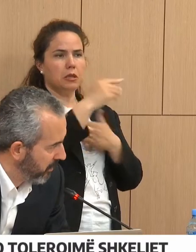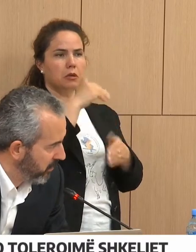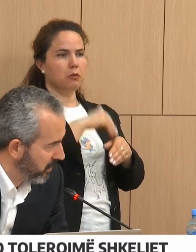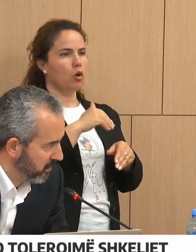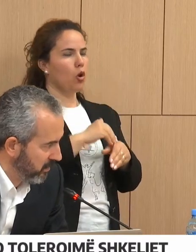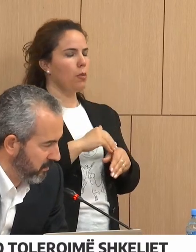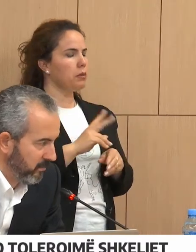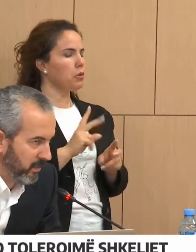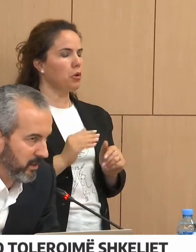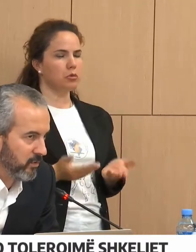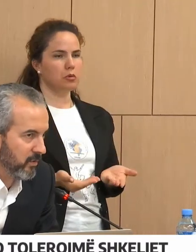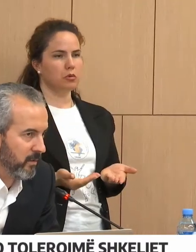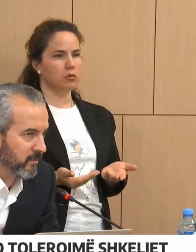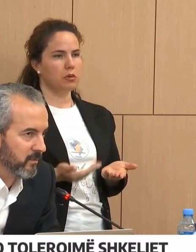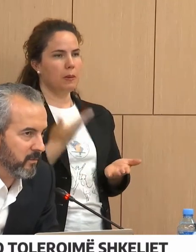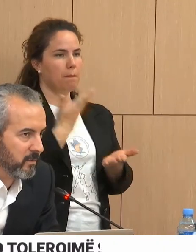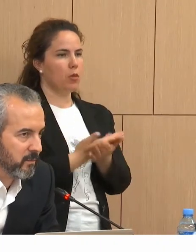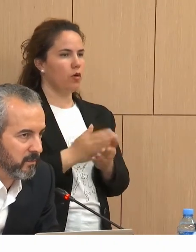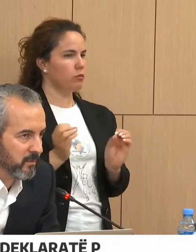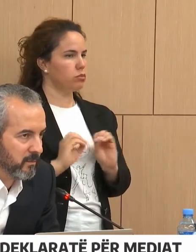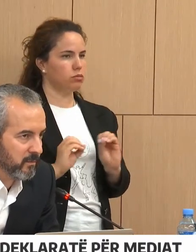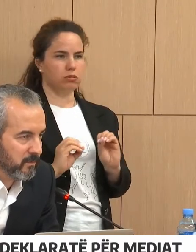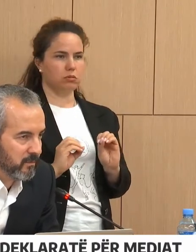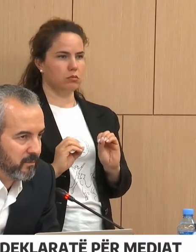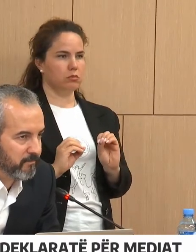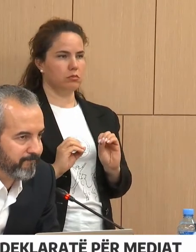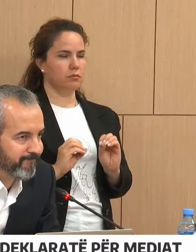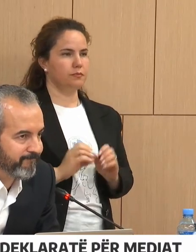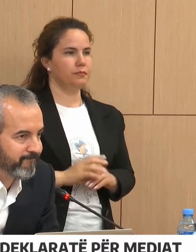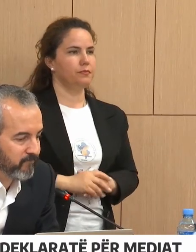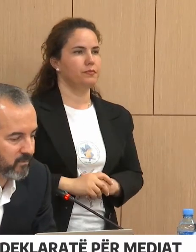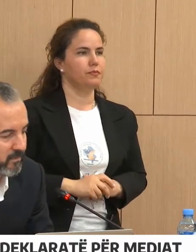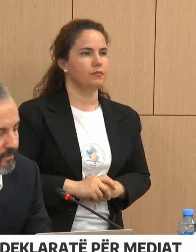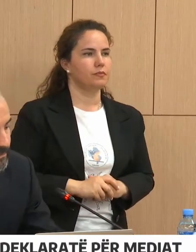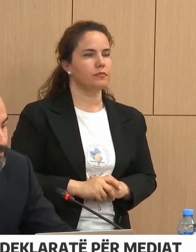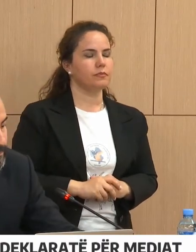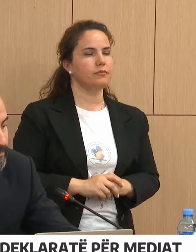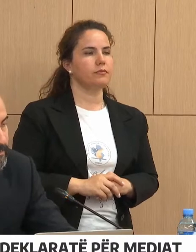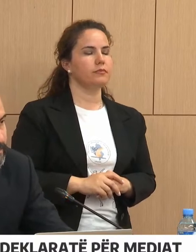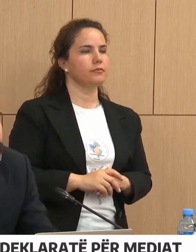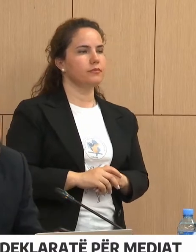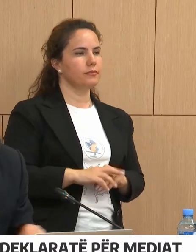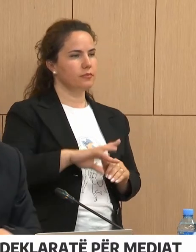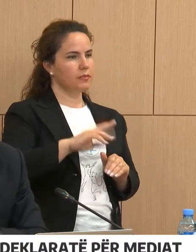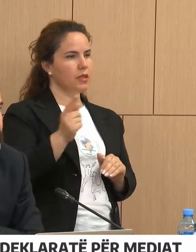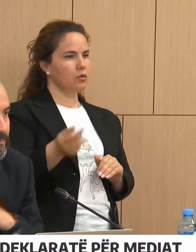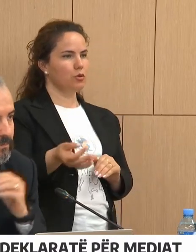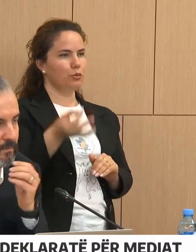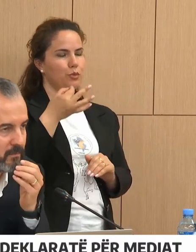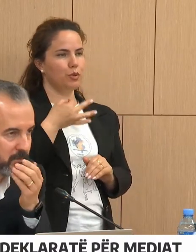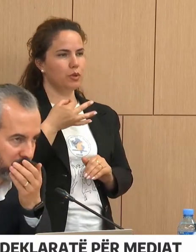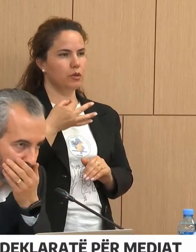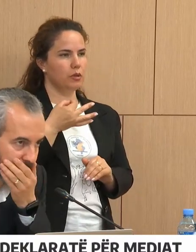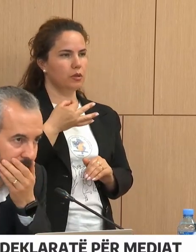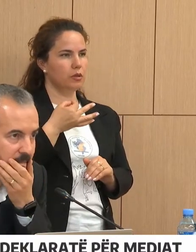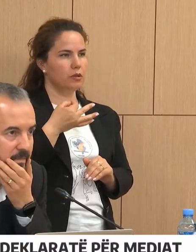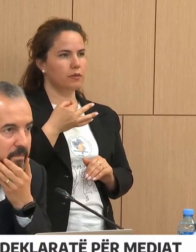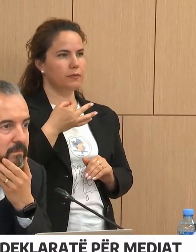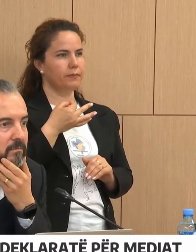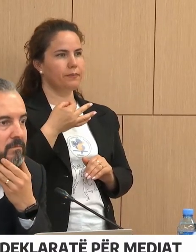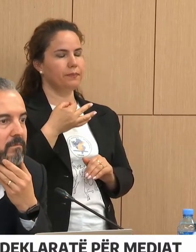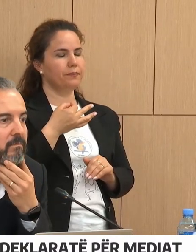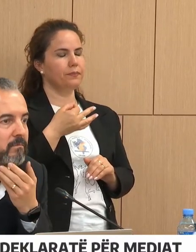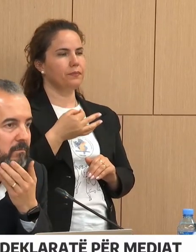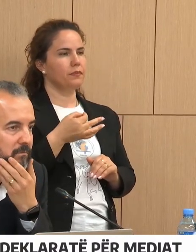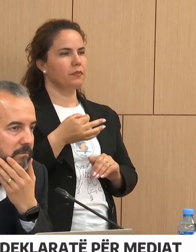që jenë i të lirë për të bërë dhe këtë pa diskutim. Zodhi kërë komisioner, ka pasur edhe rastet kolegëve